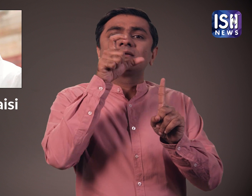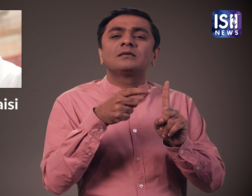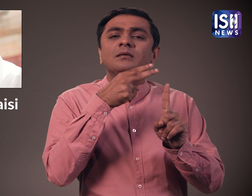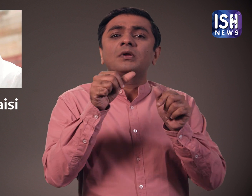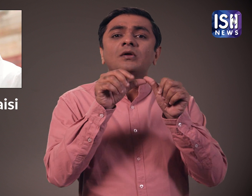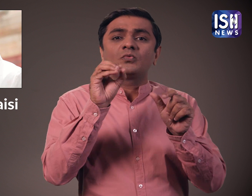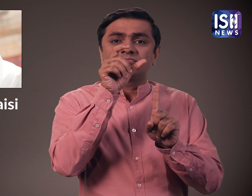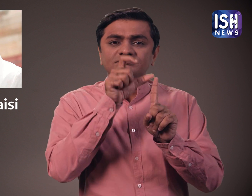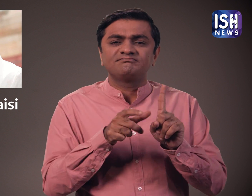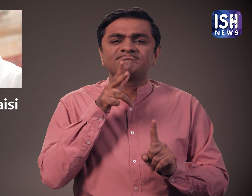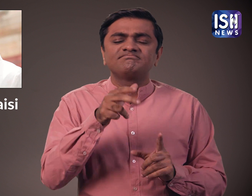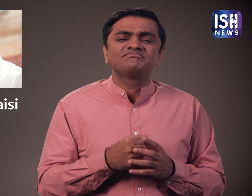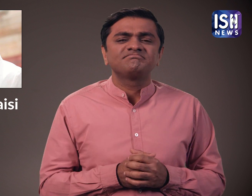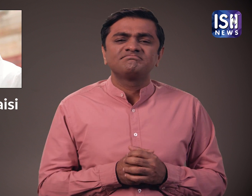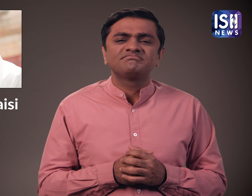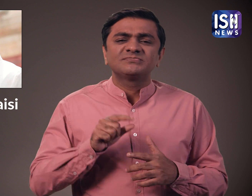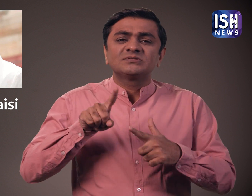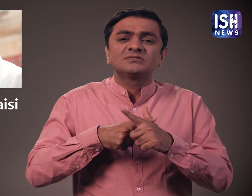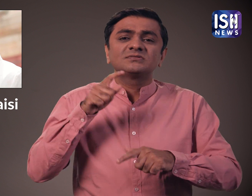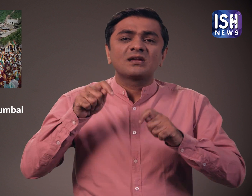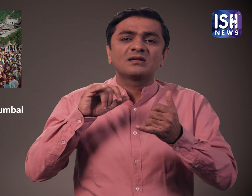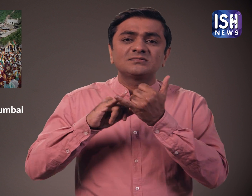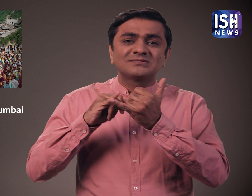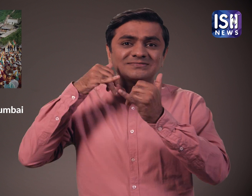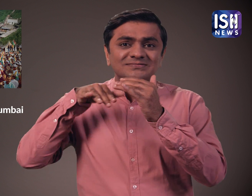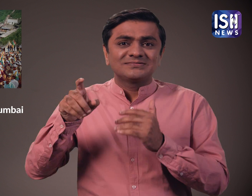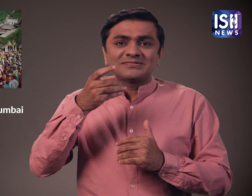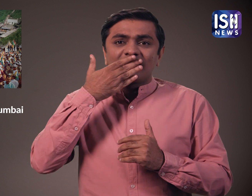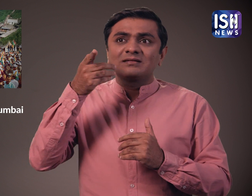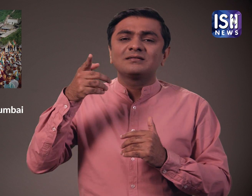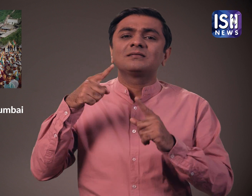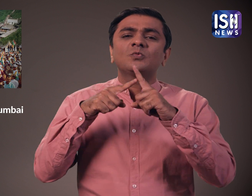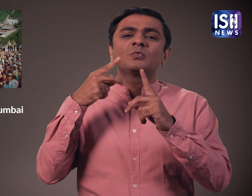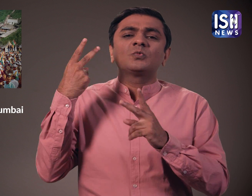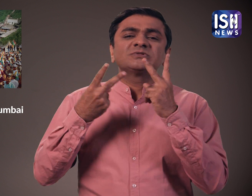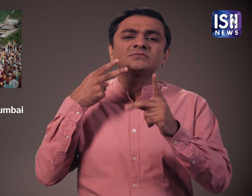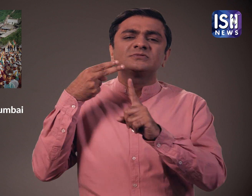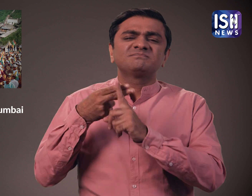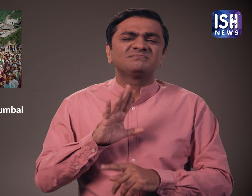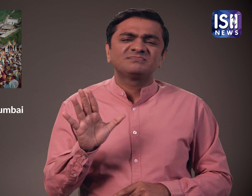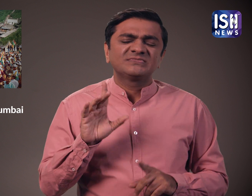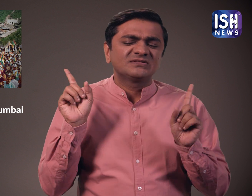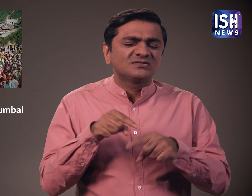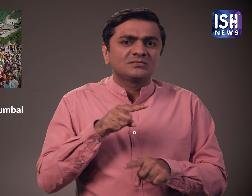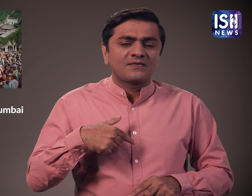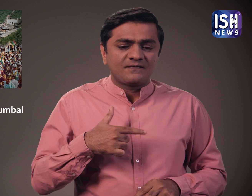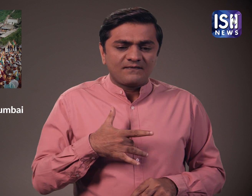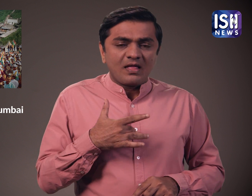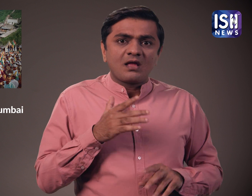विरोध का समर्थन किया और कहा कि जारकन सरकार को इस फैसले को रद करना चाहिए।